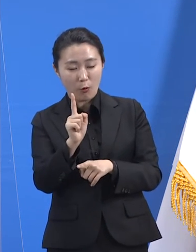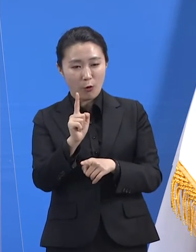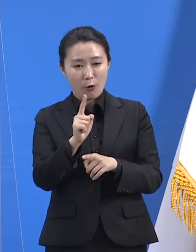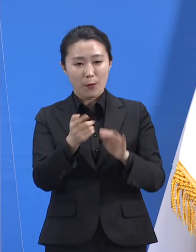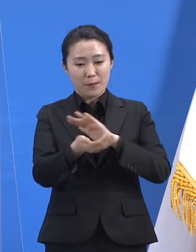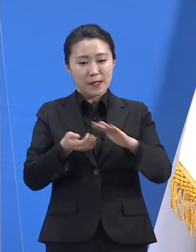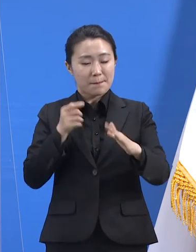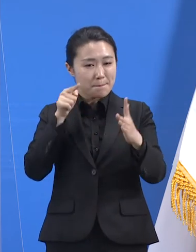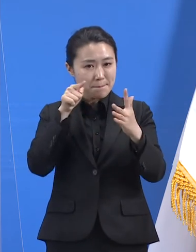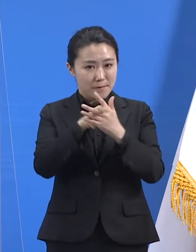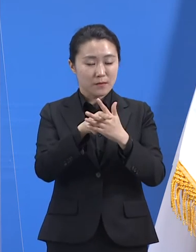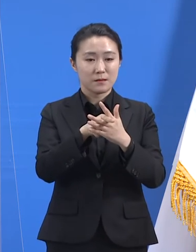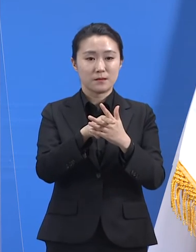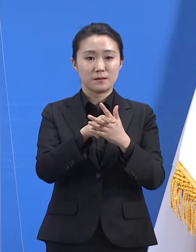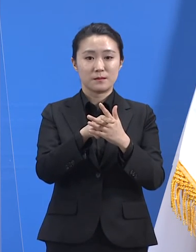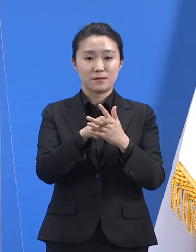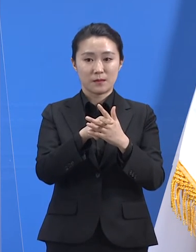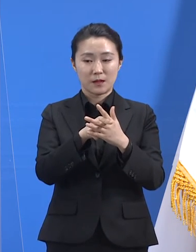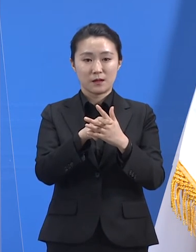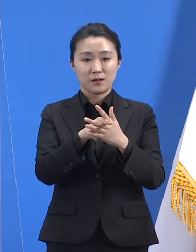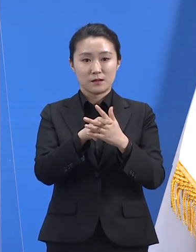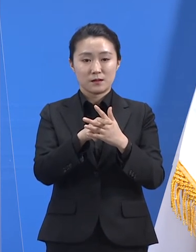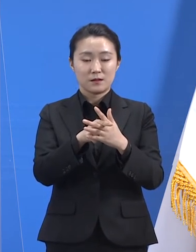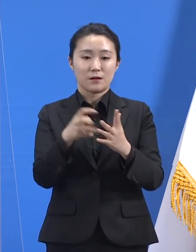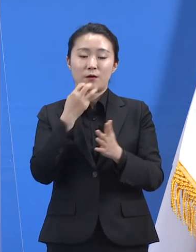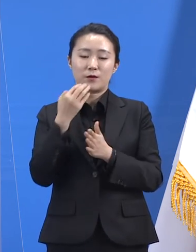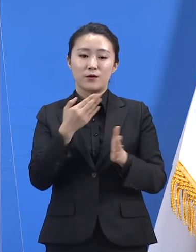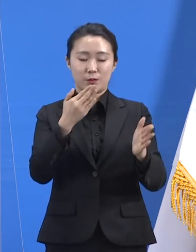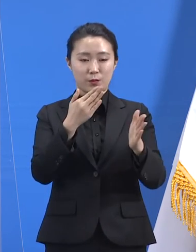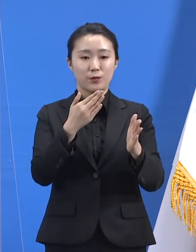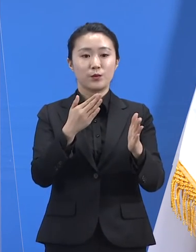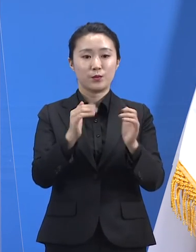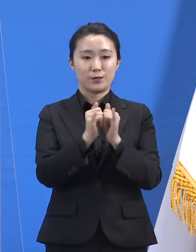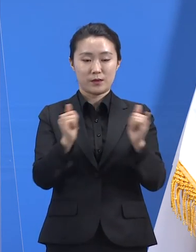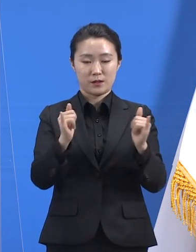시기에 늦지 않게 확보하면서 도민의 건강을 지키겠습니다.